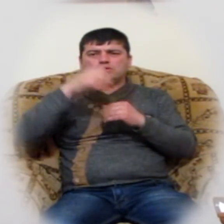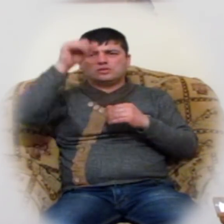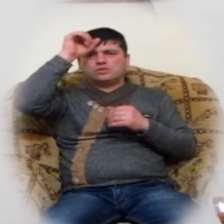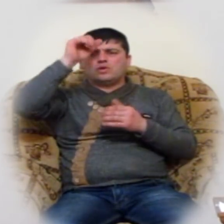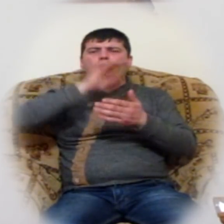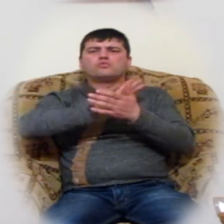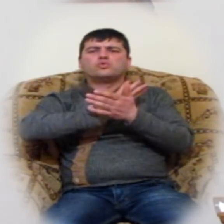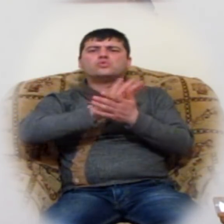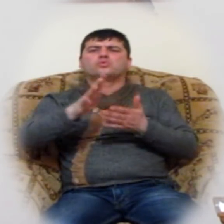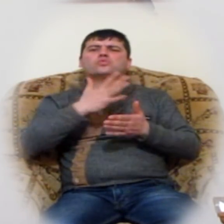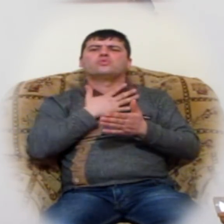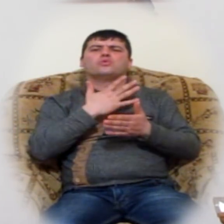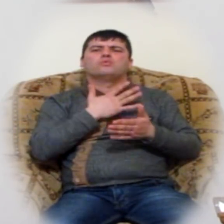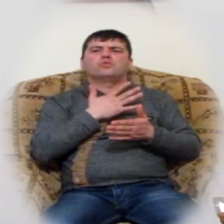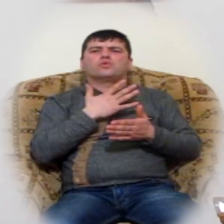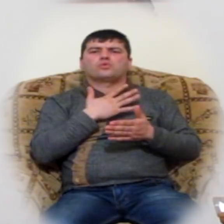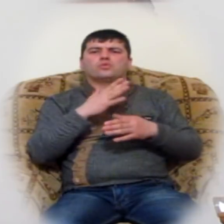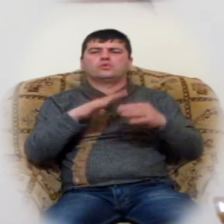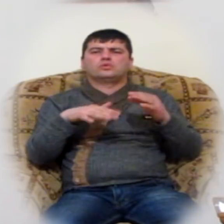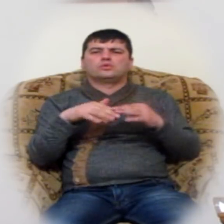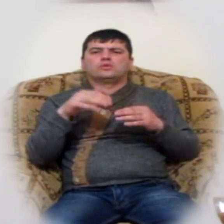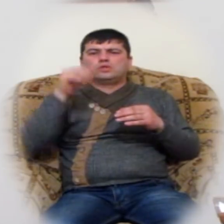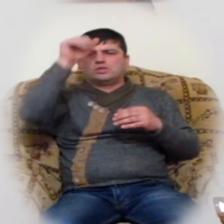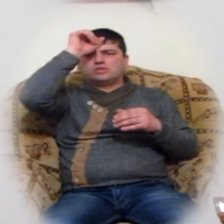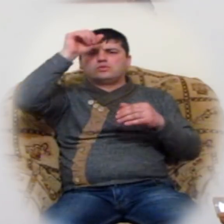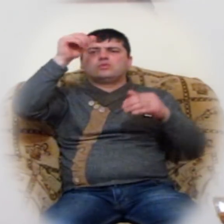Սուրբ, հաքու, զերով, դղդել պարավորվի։